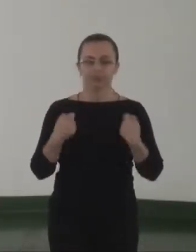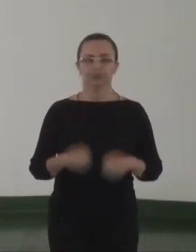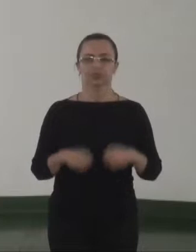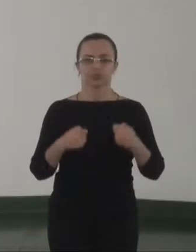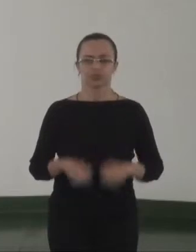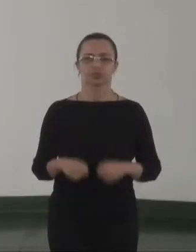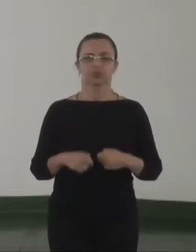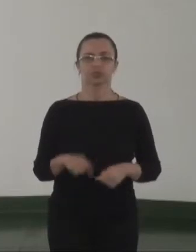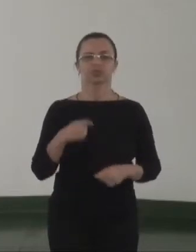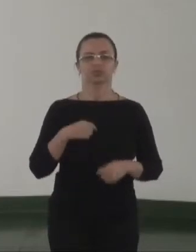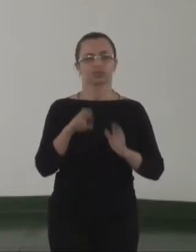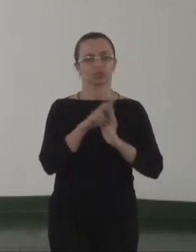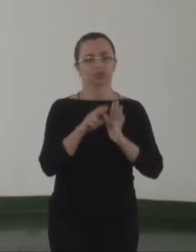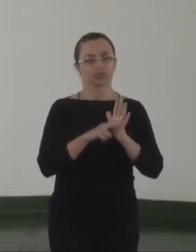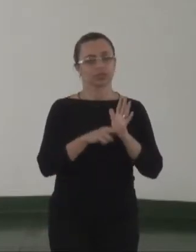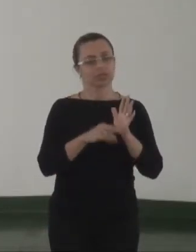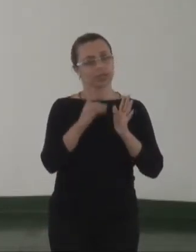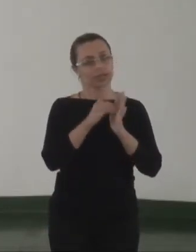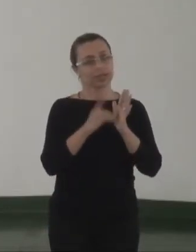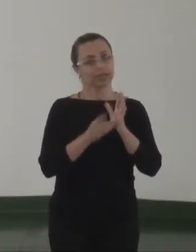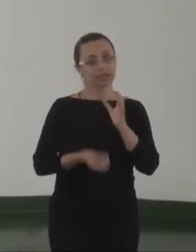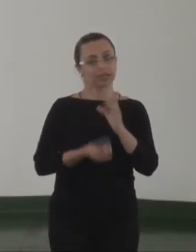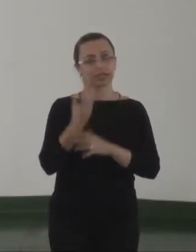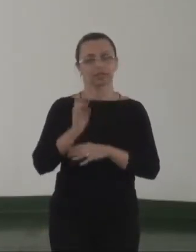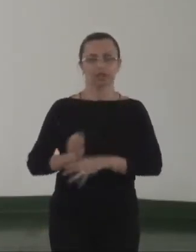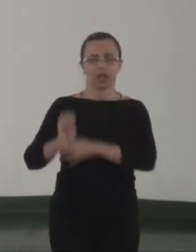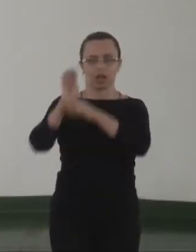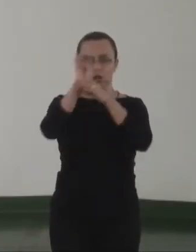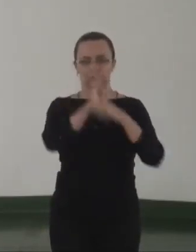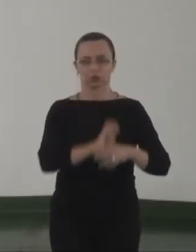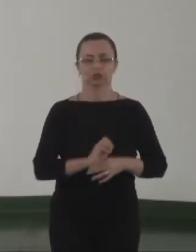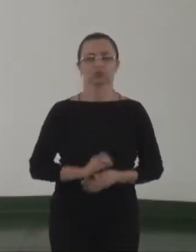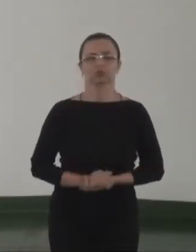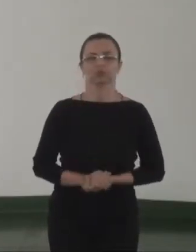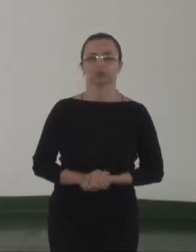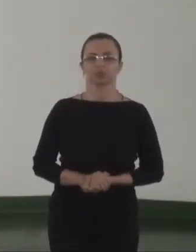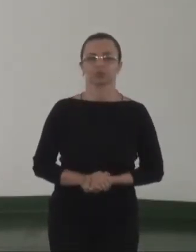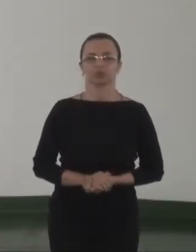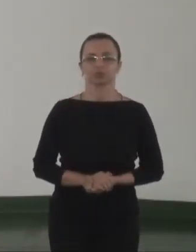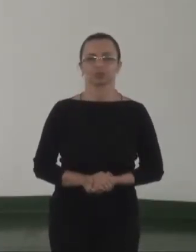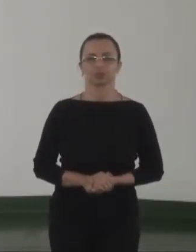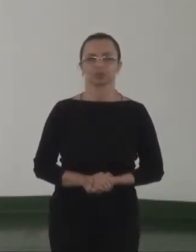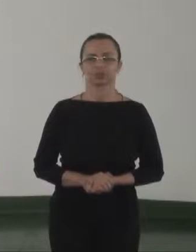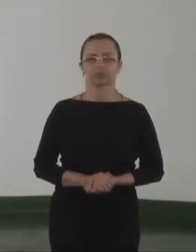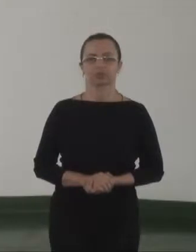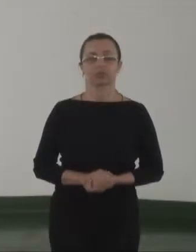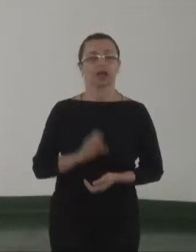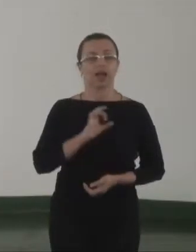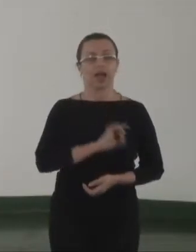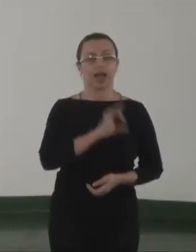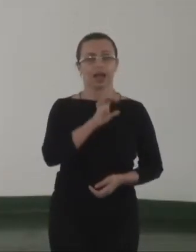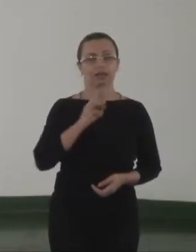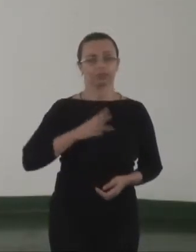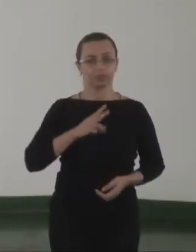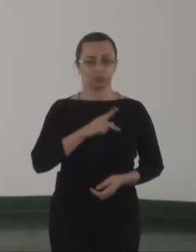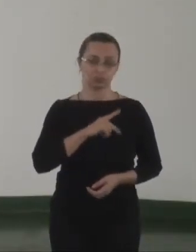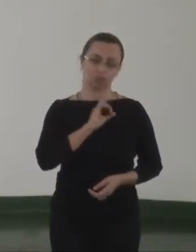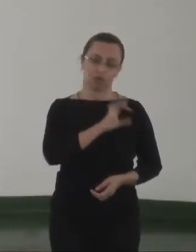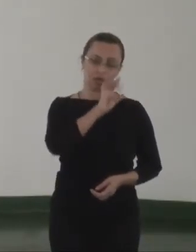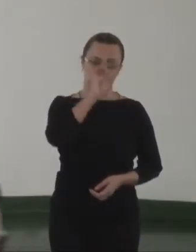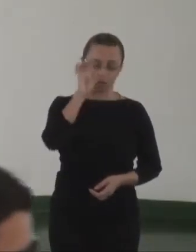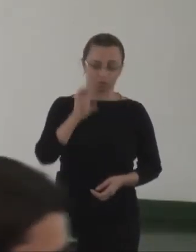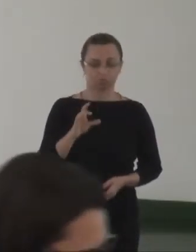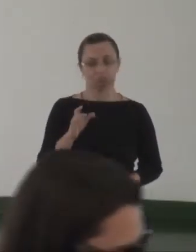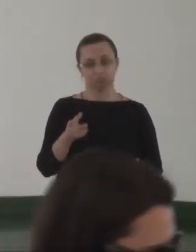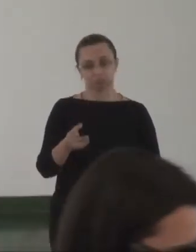de uma regulamentação em todos os estados da federação. Cada promotoria poderia, é um outro dado